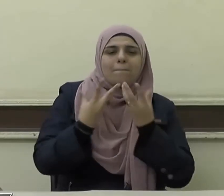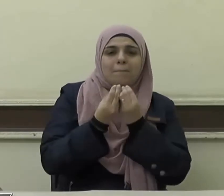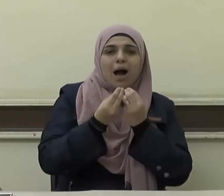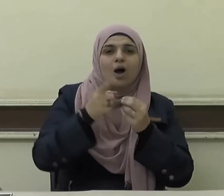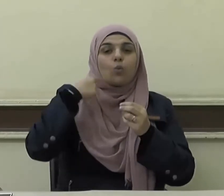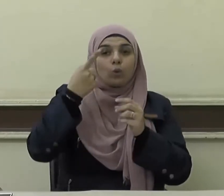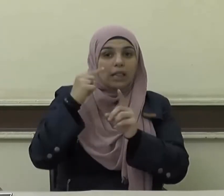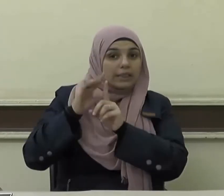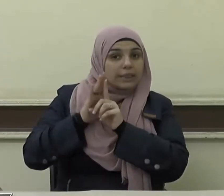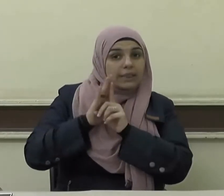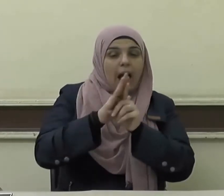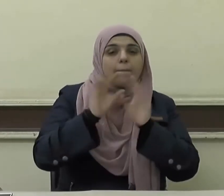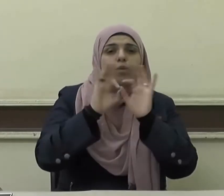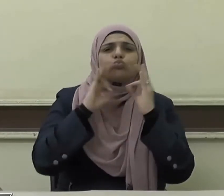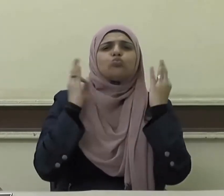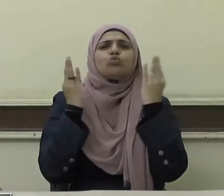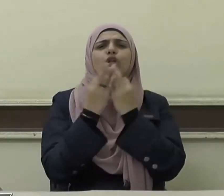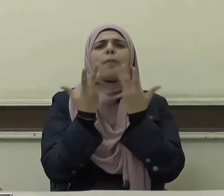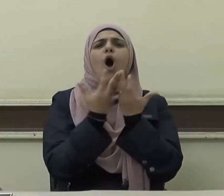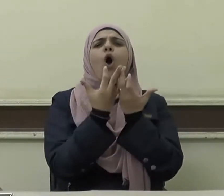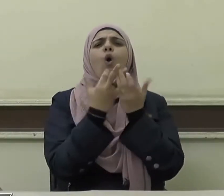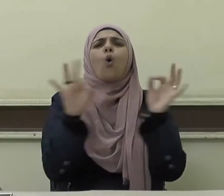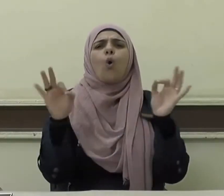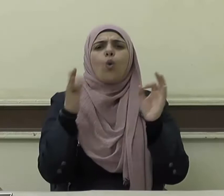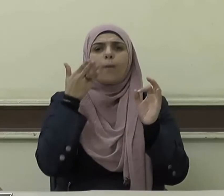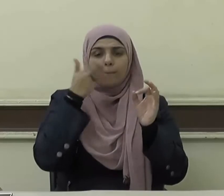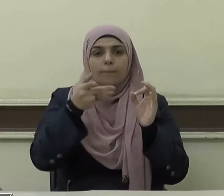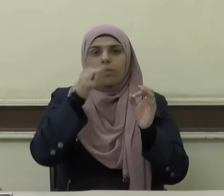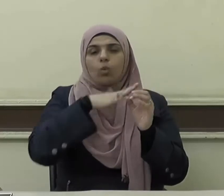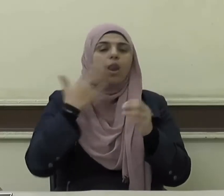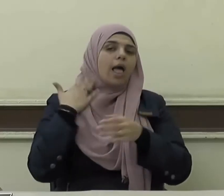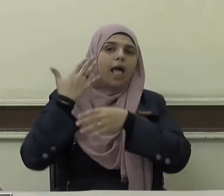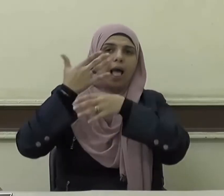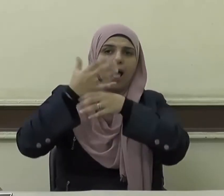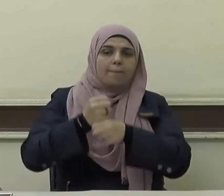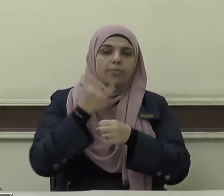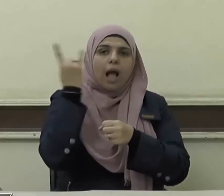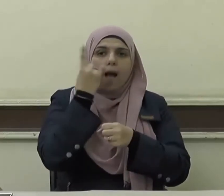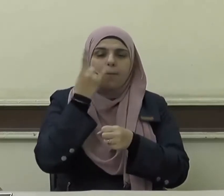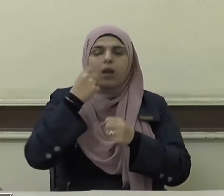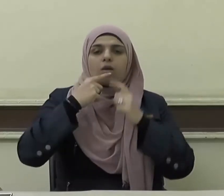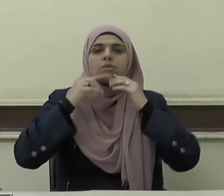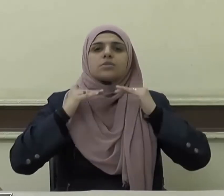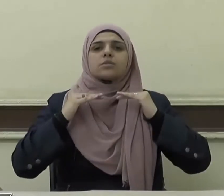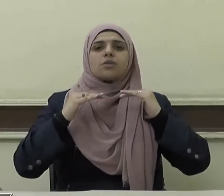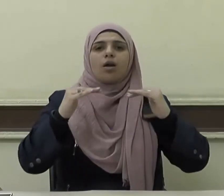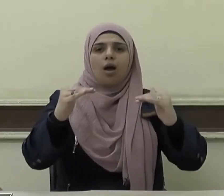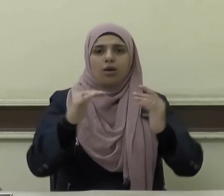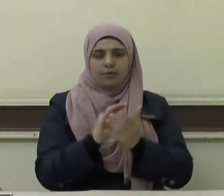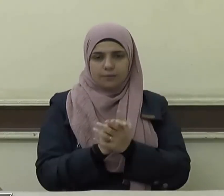وينعم المجتمع كله بالأمن والأمان والاستقرار